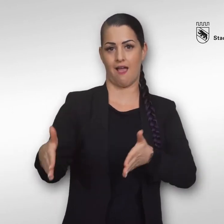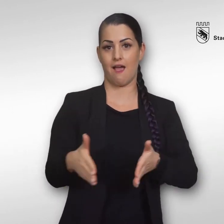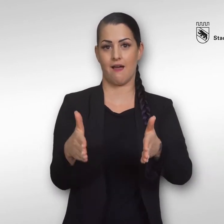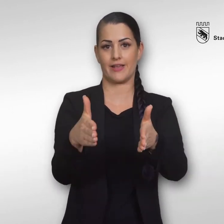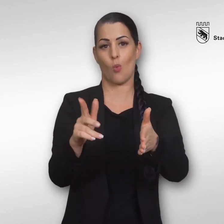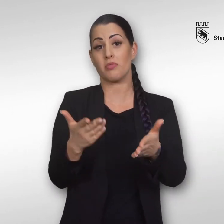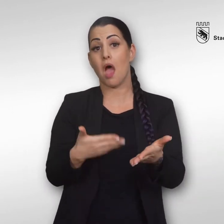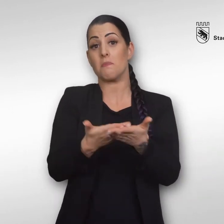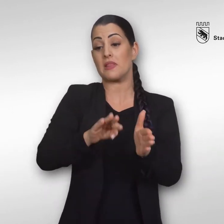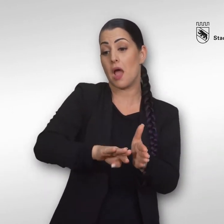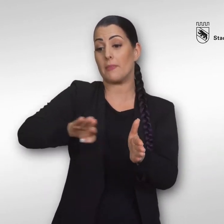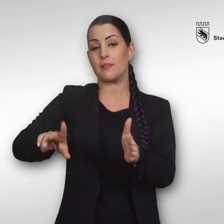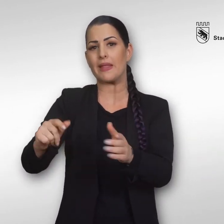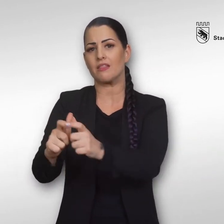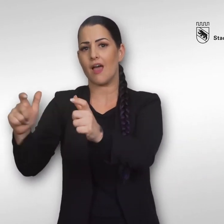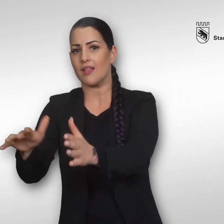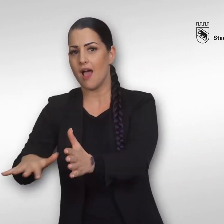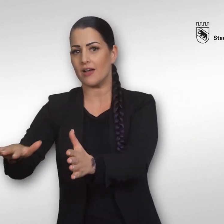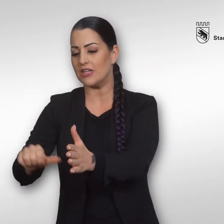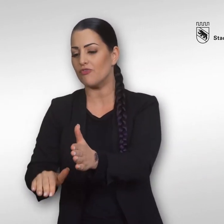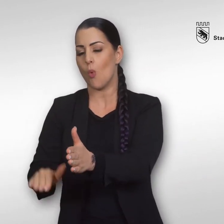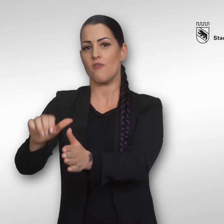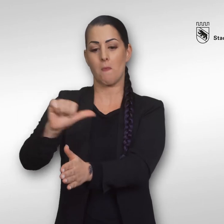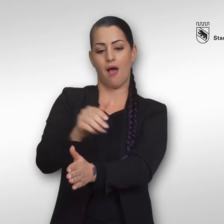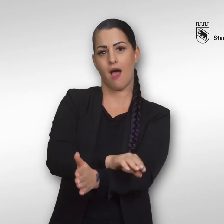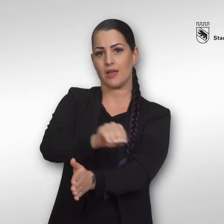abgetrennten, mit Arewasser befüllten Anlagen eine kühle Erfrischung.